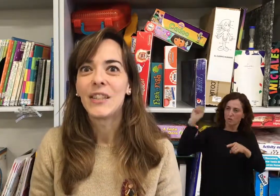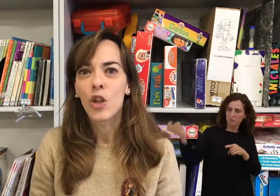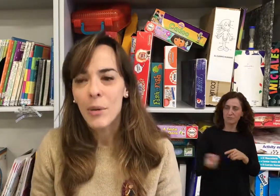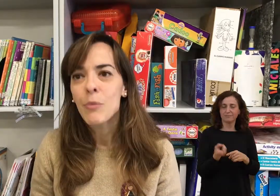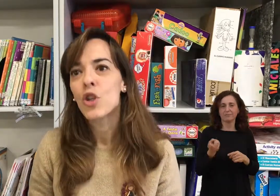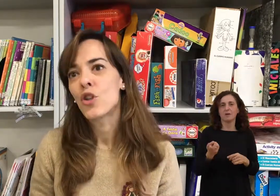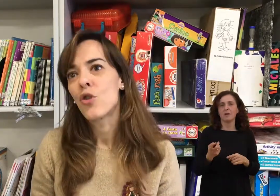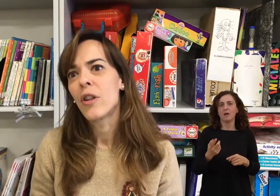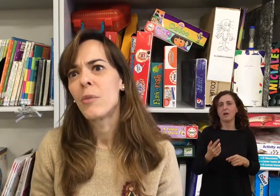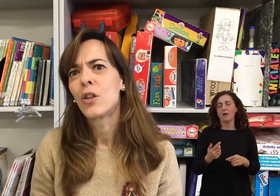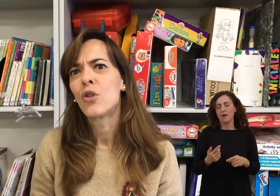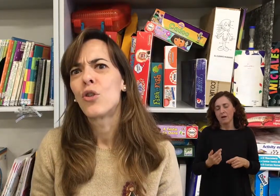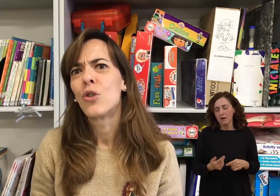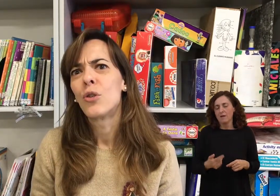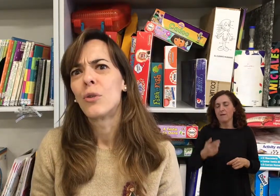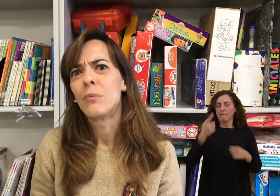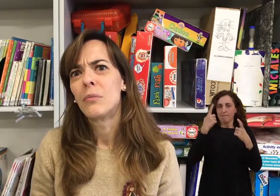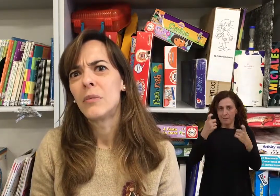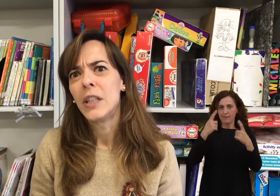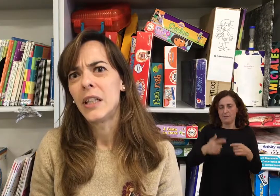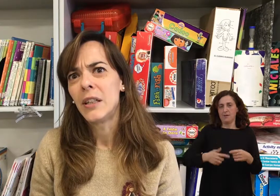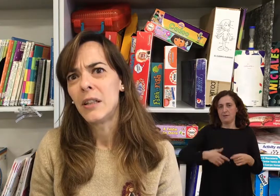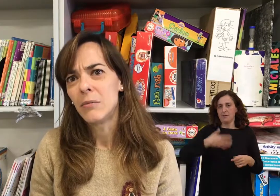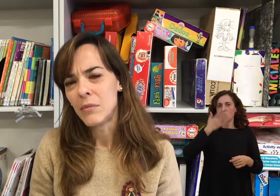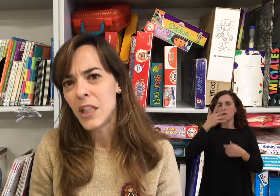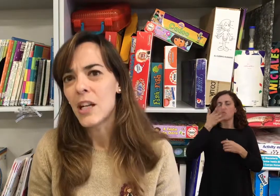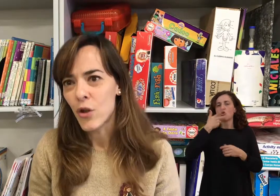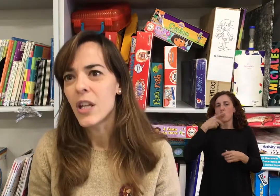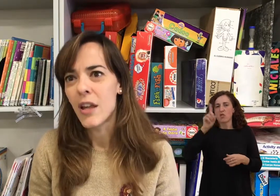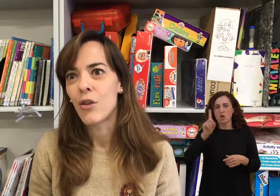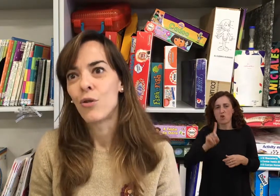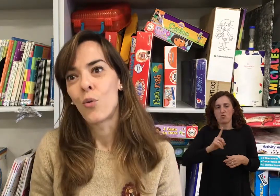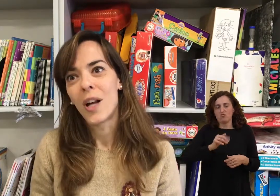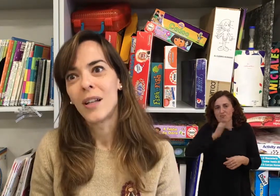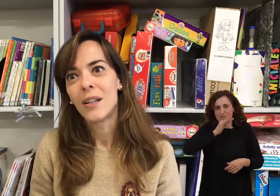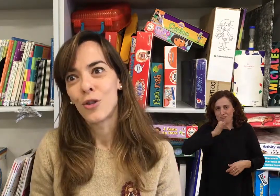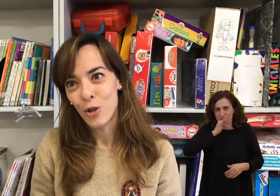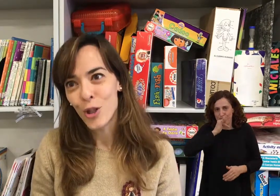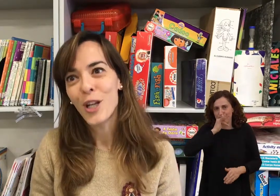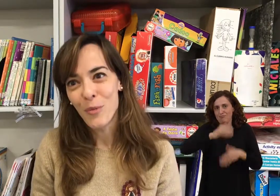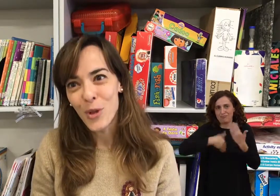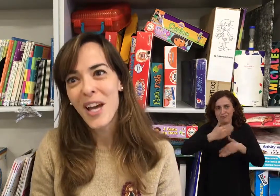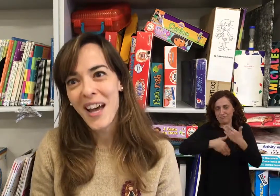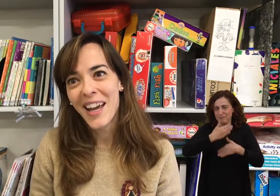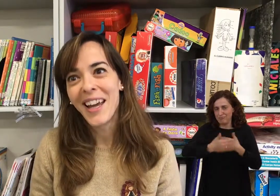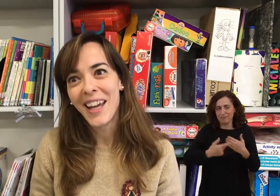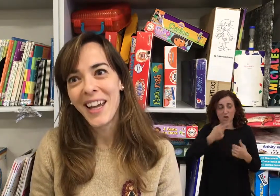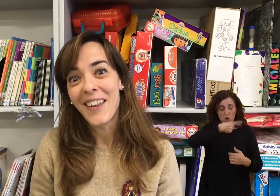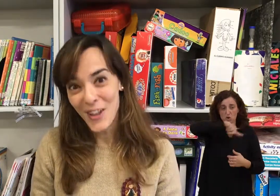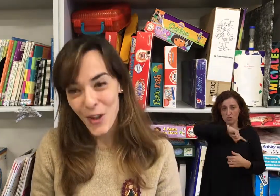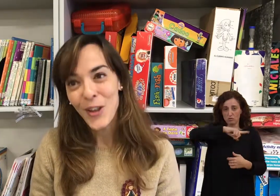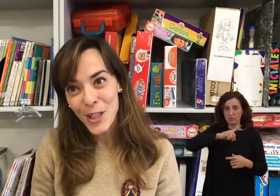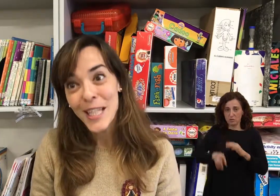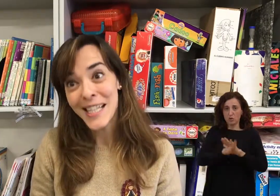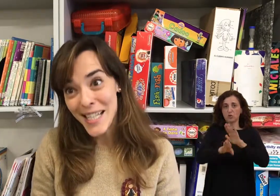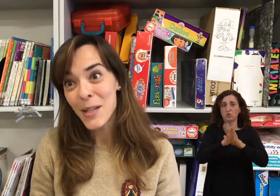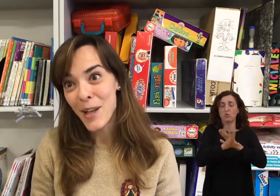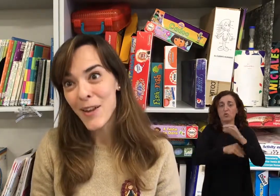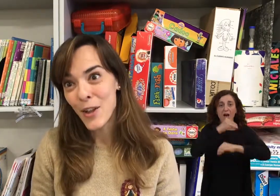Todavía hay mucho desconocimiento de la sociedad, con lo cual nosotros seguiremos haciendo acciones de sensibilización,